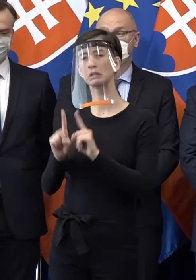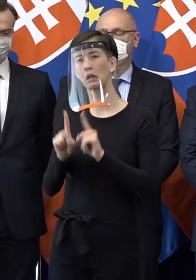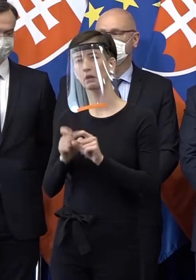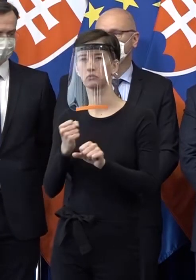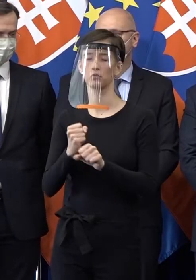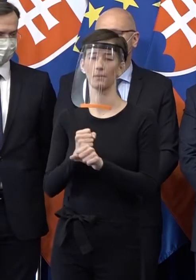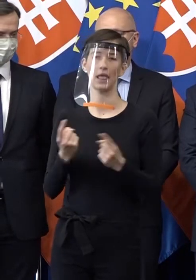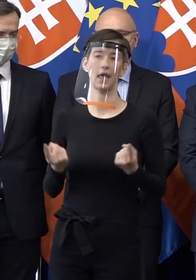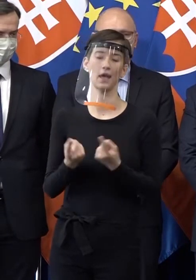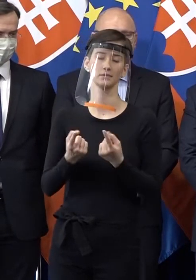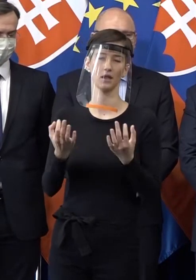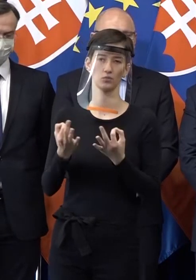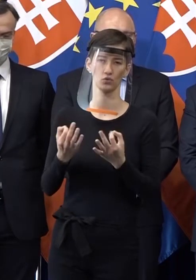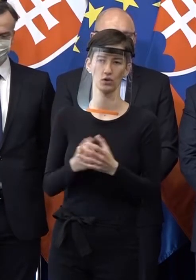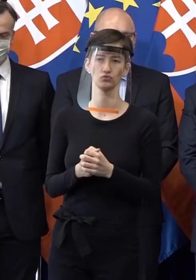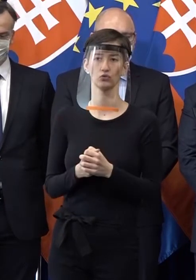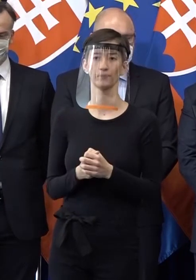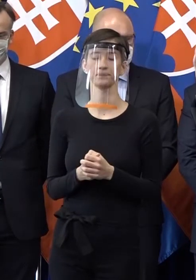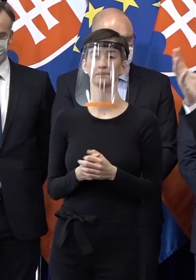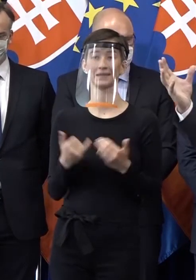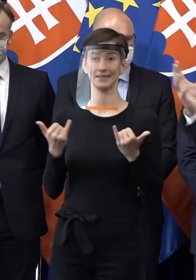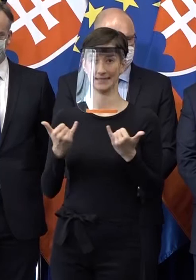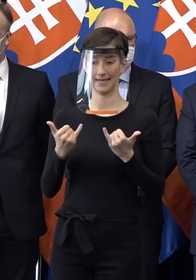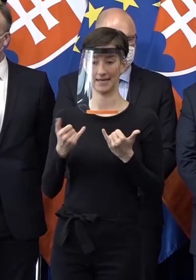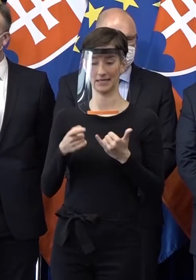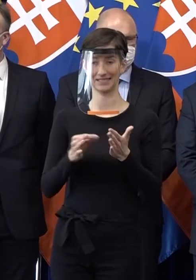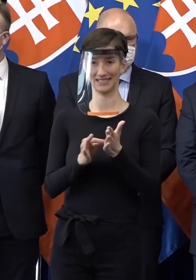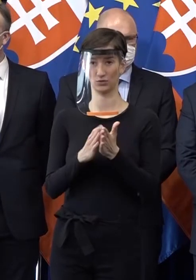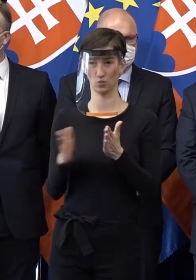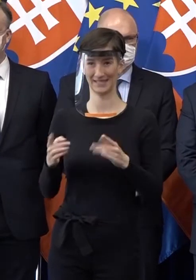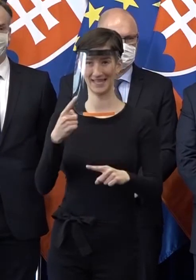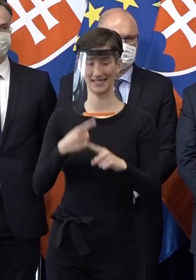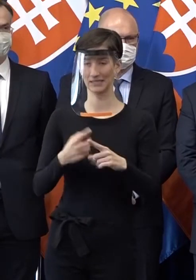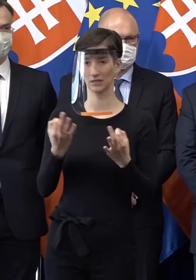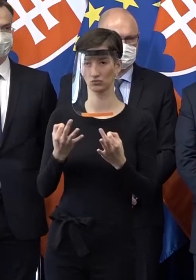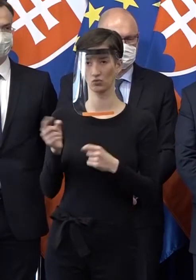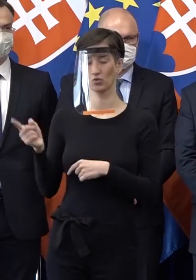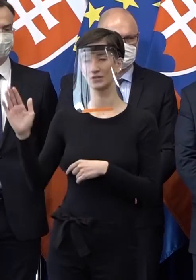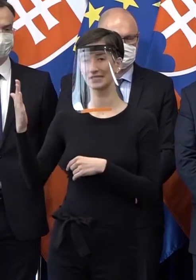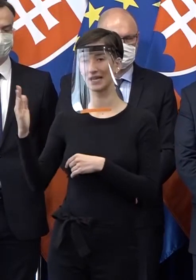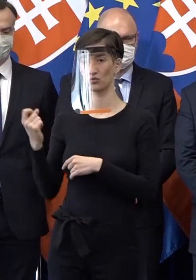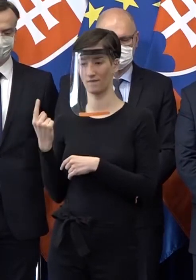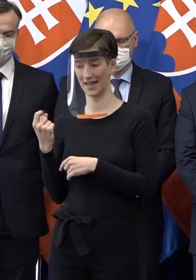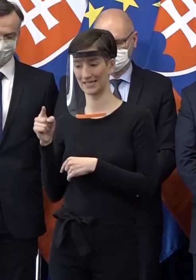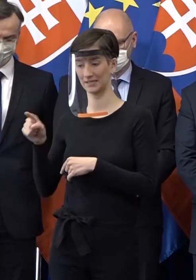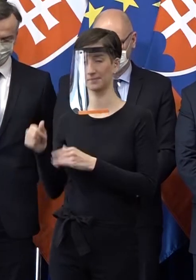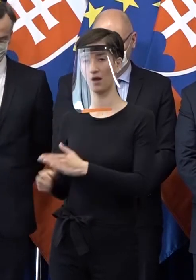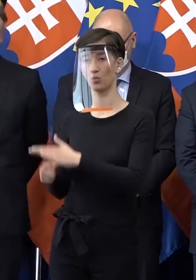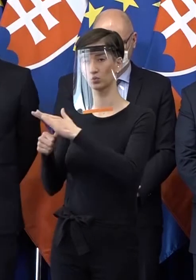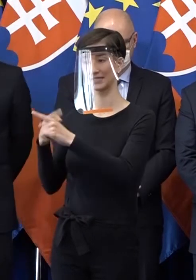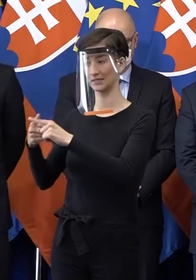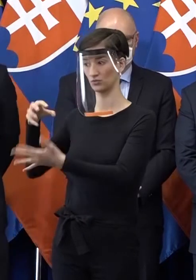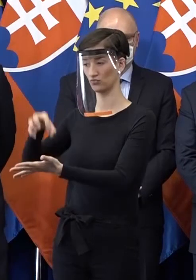akcia. A teraz, keď pôjdete od konca, tak v tej zrkadlovej sieni je ústredný krízový štáb. 20 ľudí, stole,